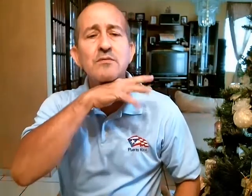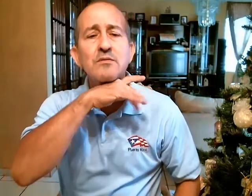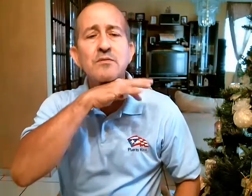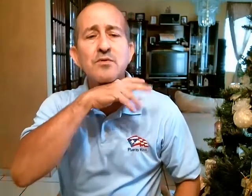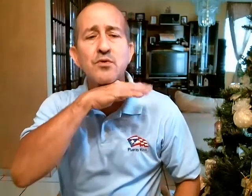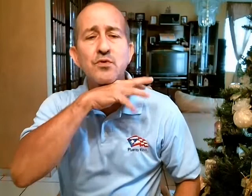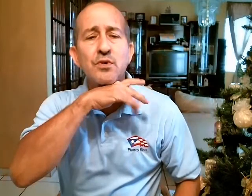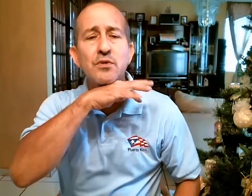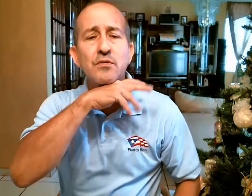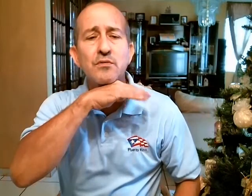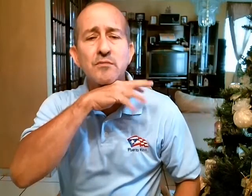Sucio